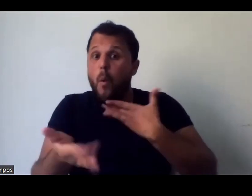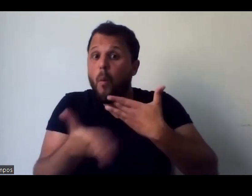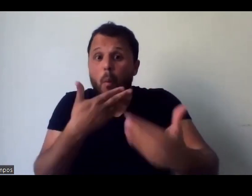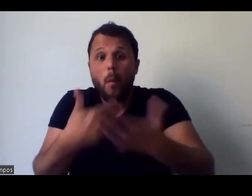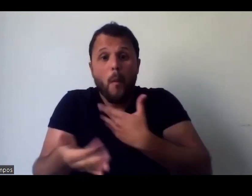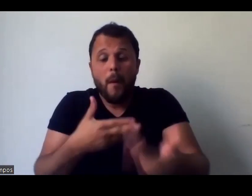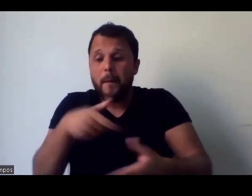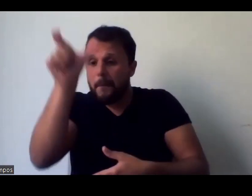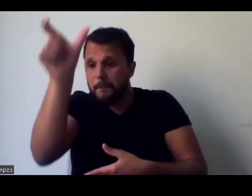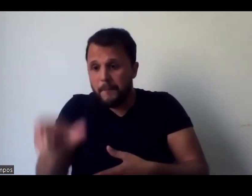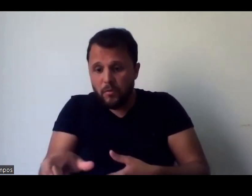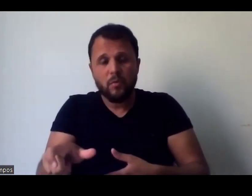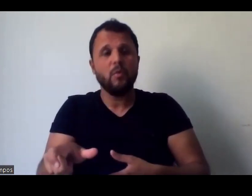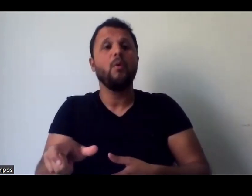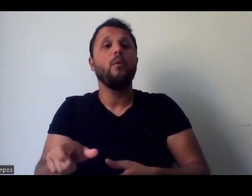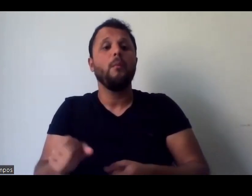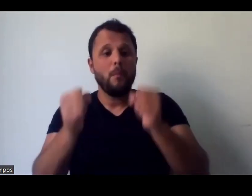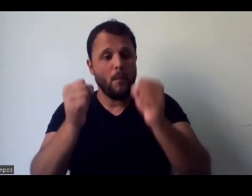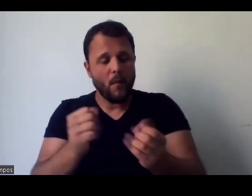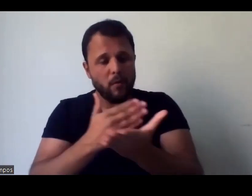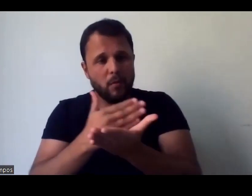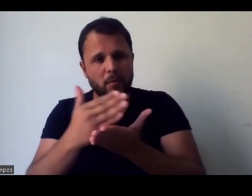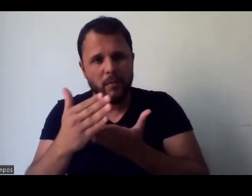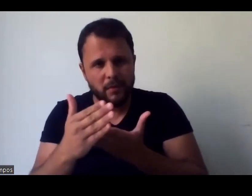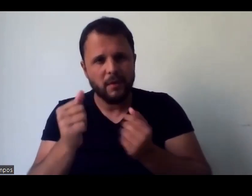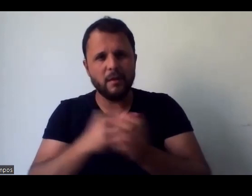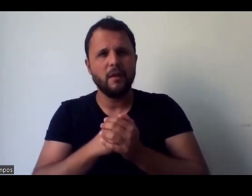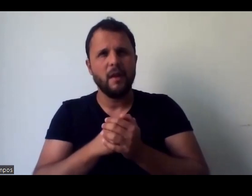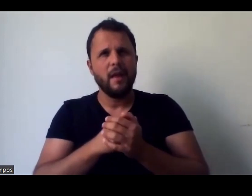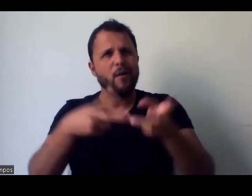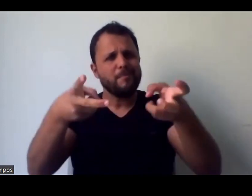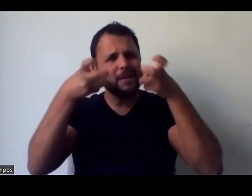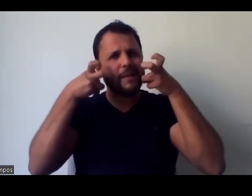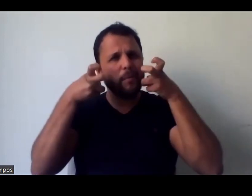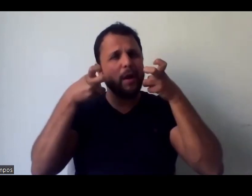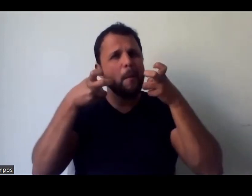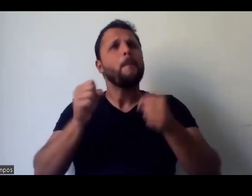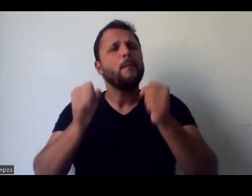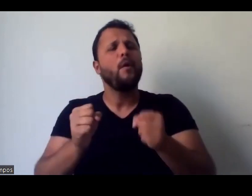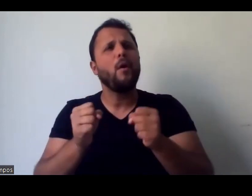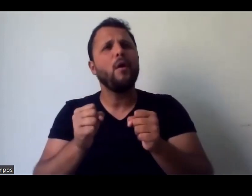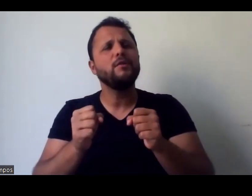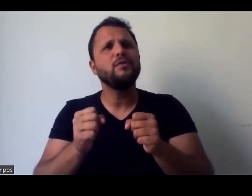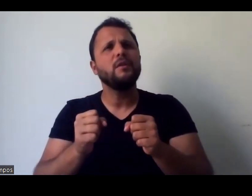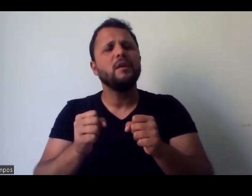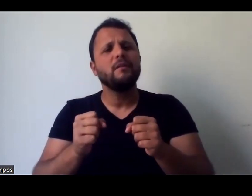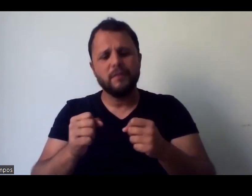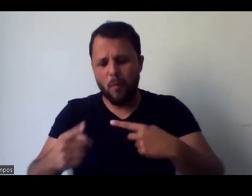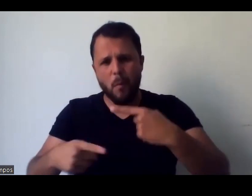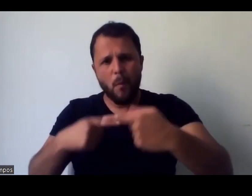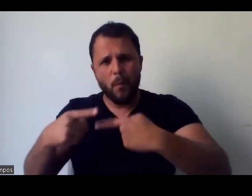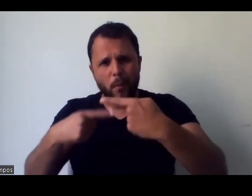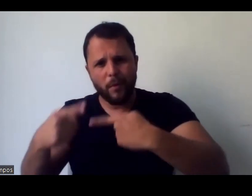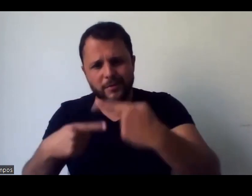né, isso pode virar uma programação, eu consigo enxergar como isso pode virar uma programação, seja um projeto maior por lei de